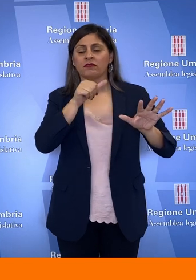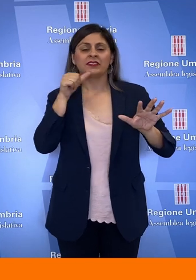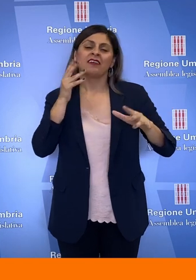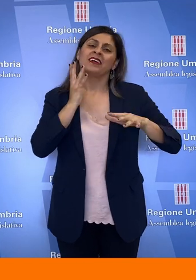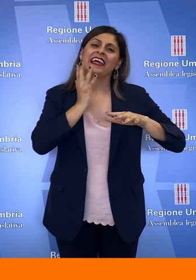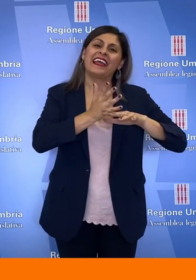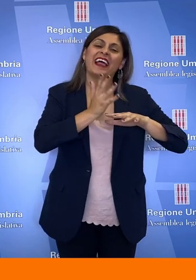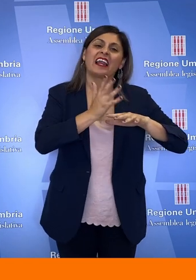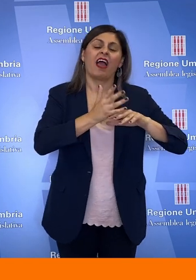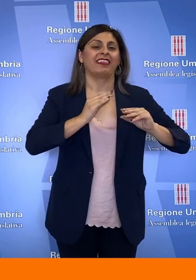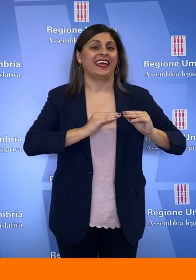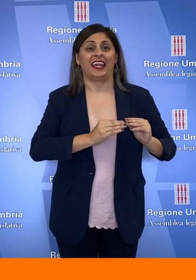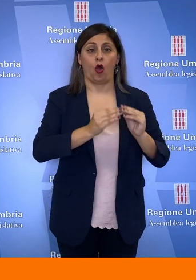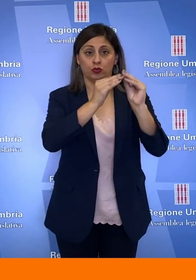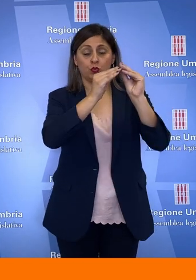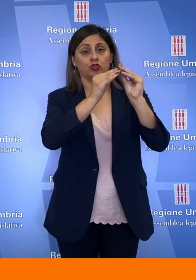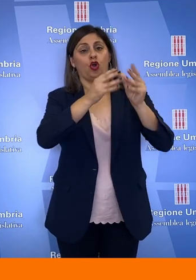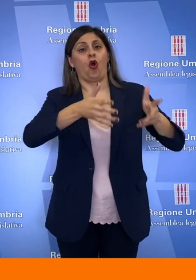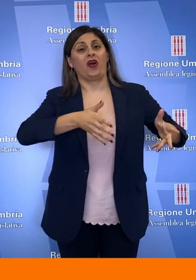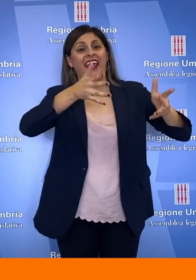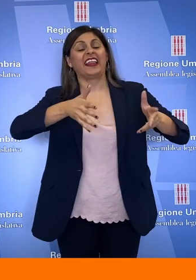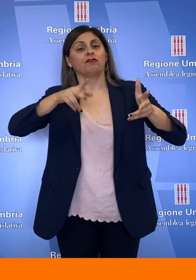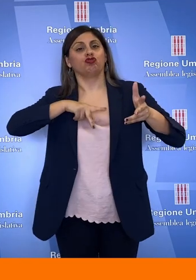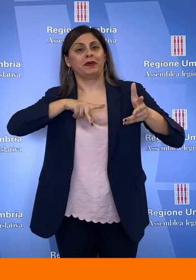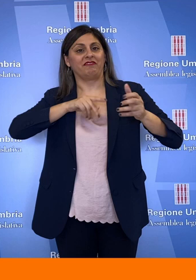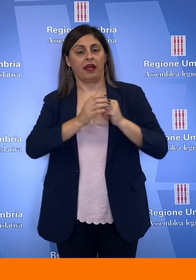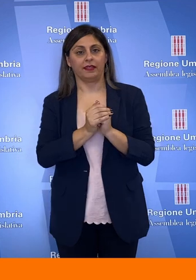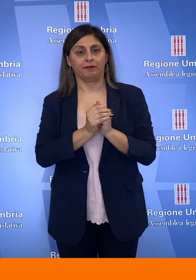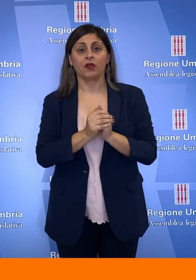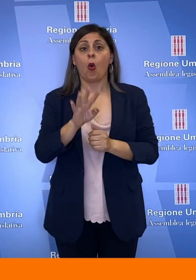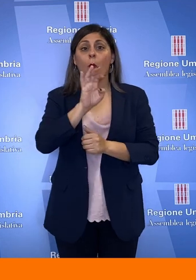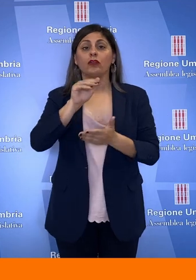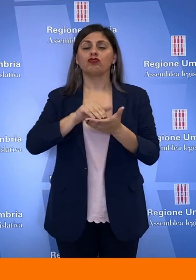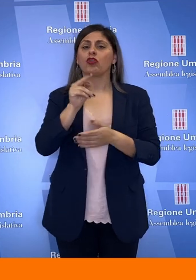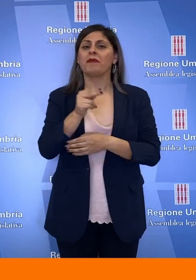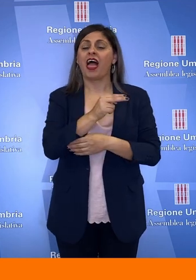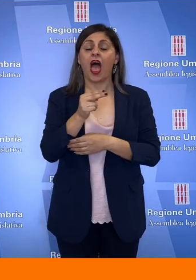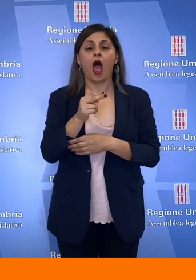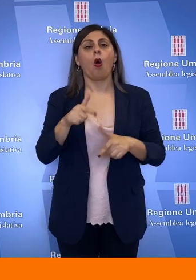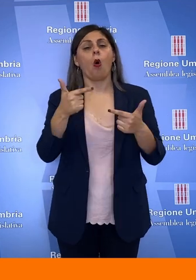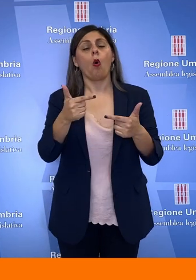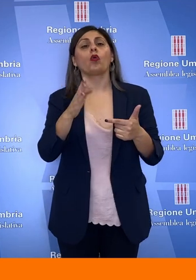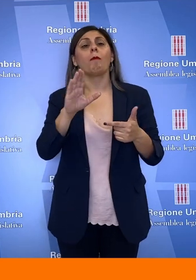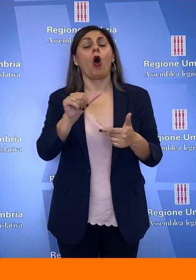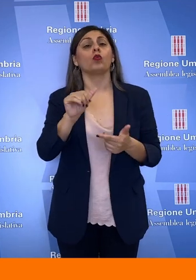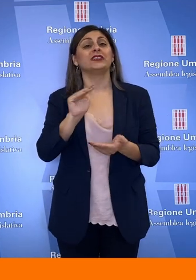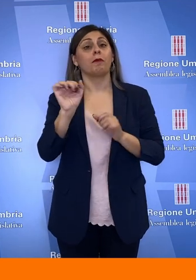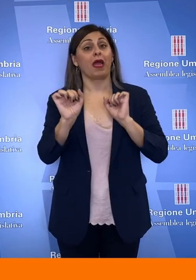interventi di ricostruzione degli edifici privati, 400 mila euro andranno per il bonus bebè, mentre 20